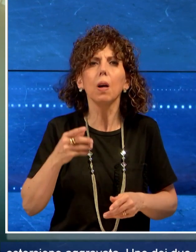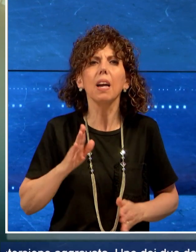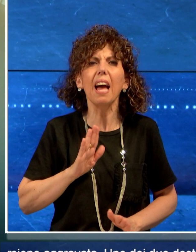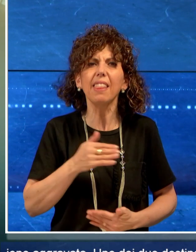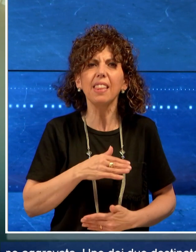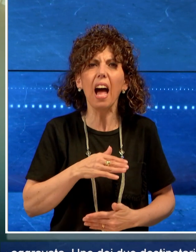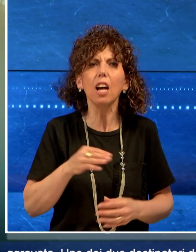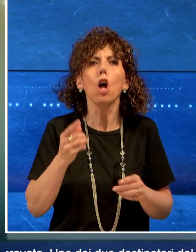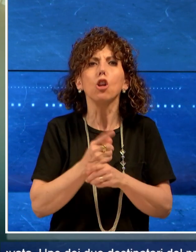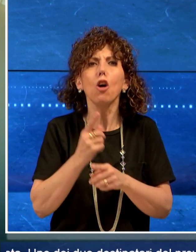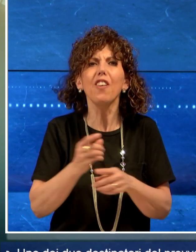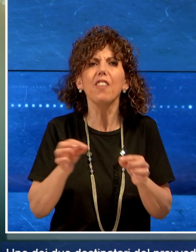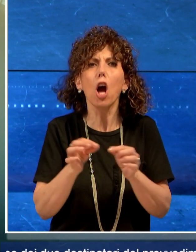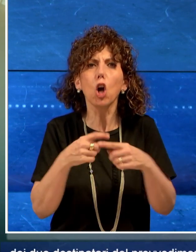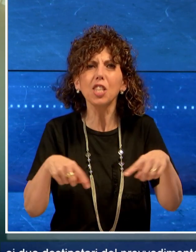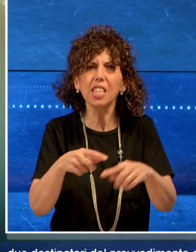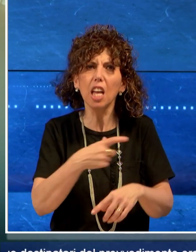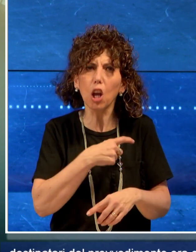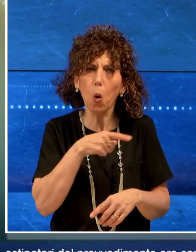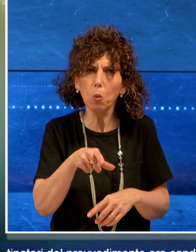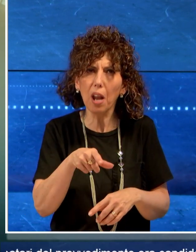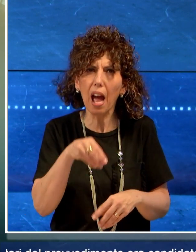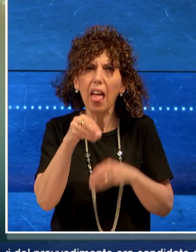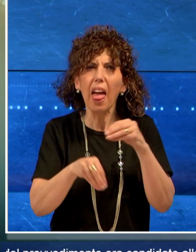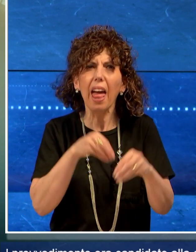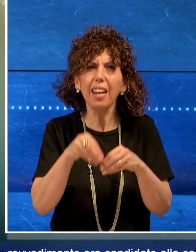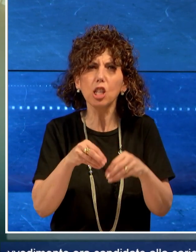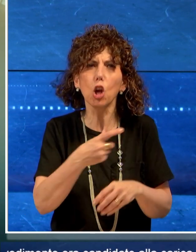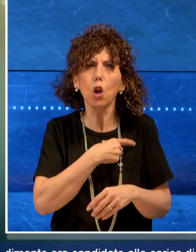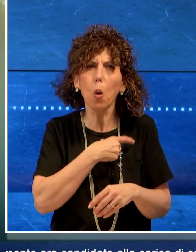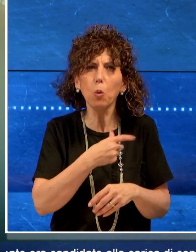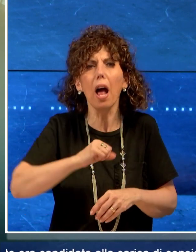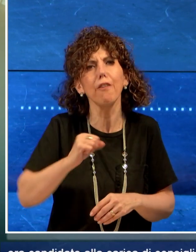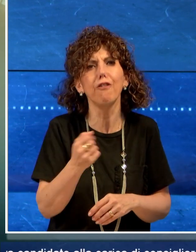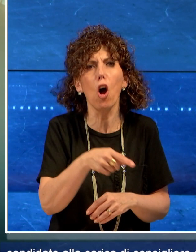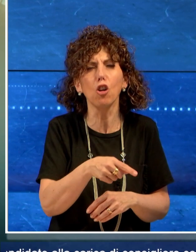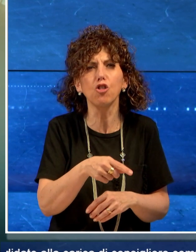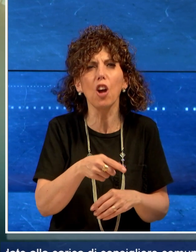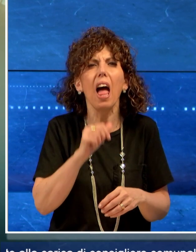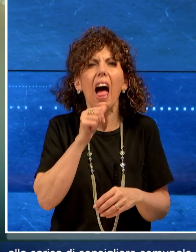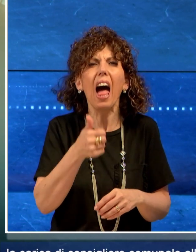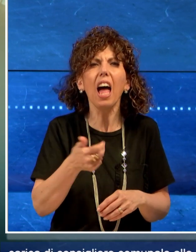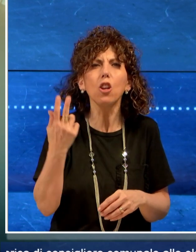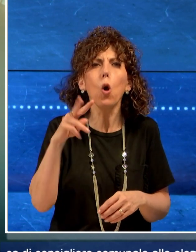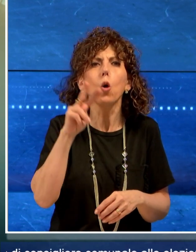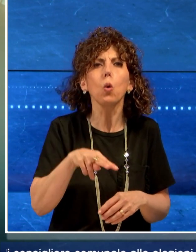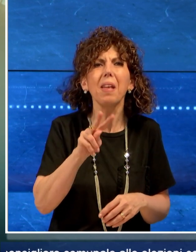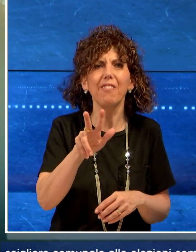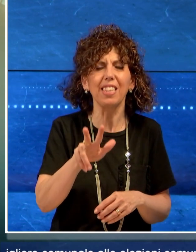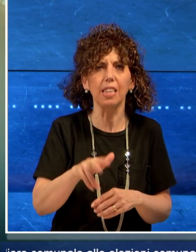carica di consigliere comunale alle elezioni comunali di Foggia nel 2023.